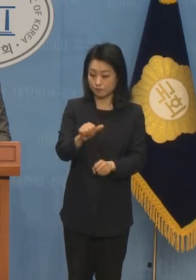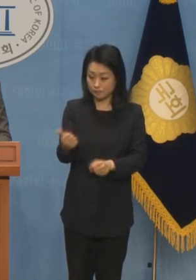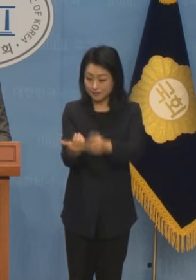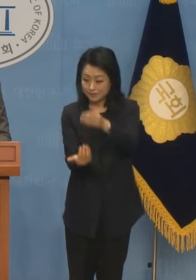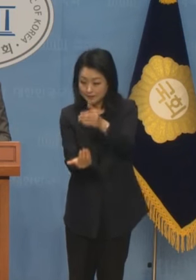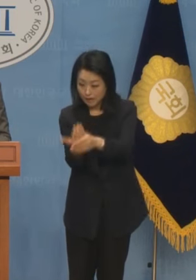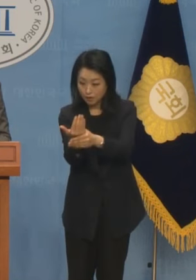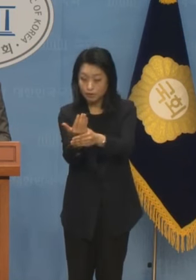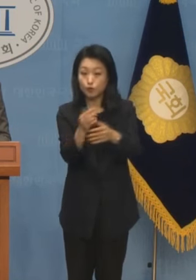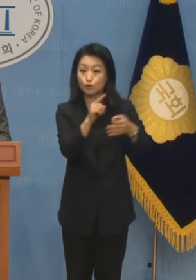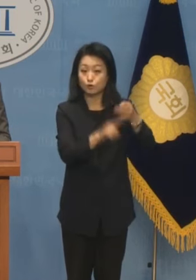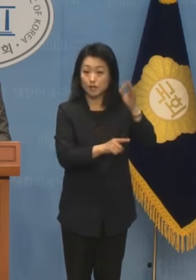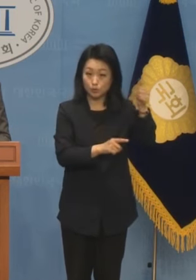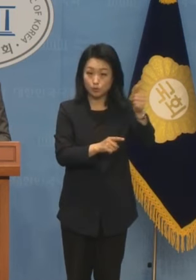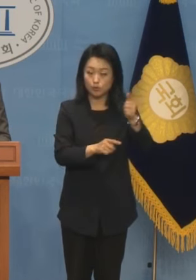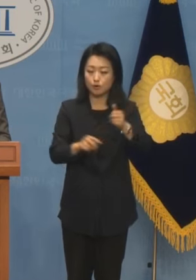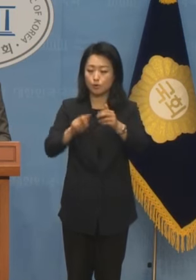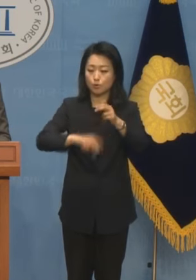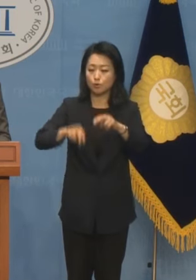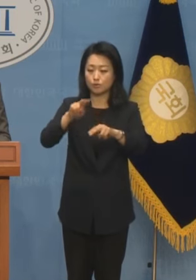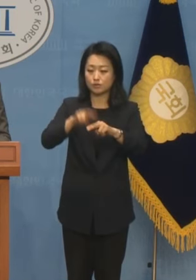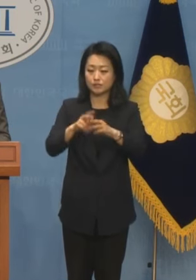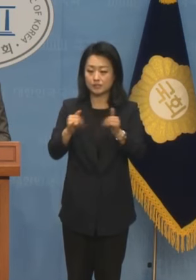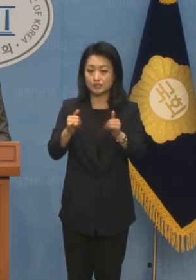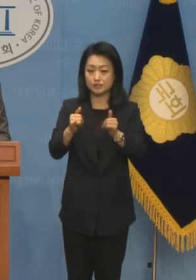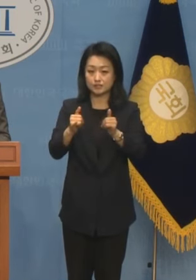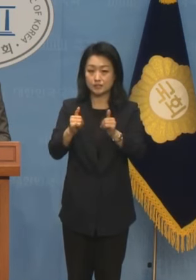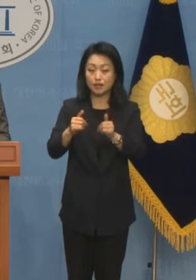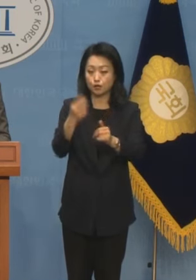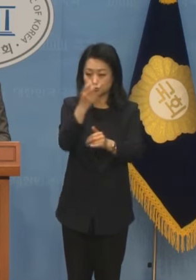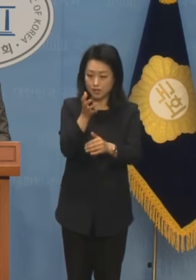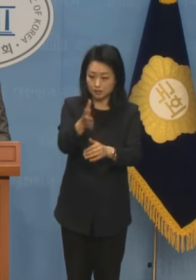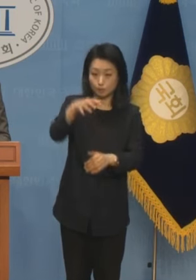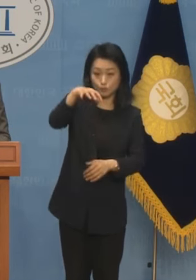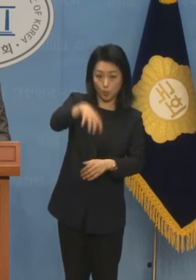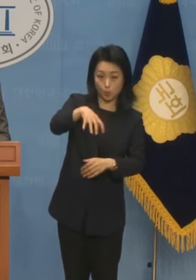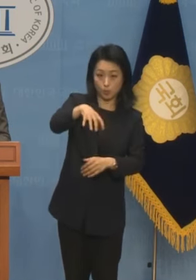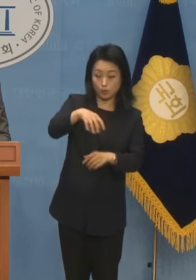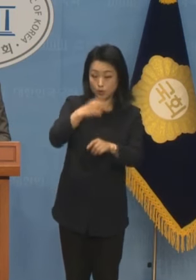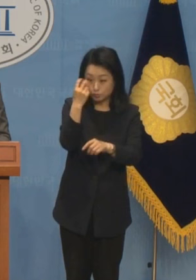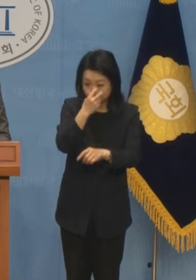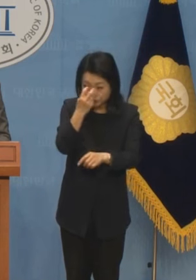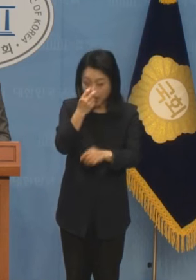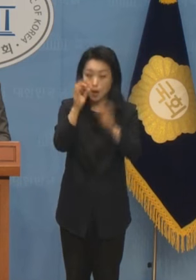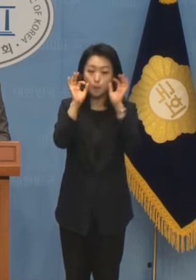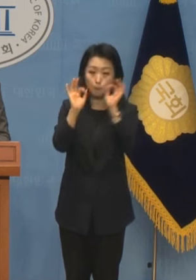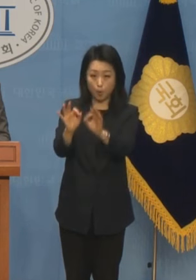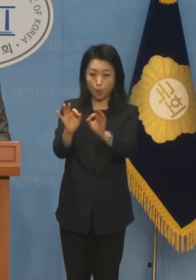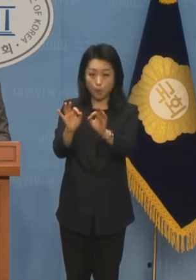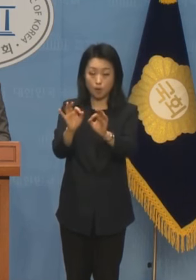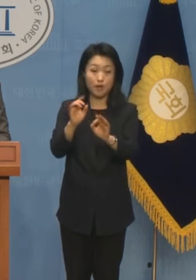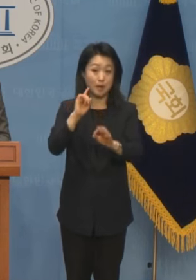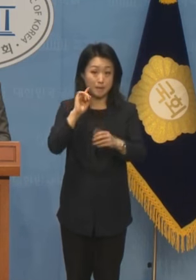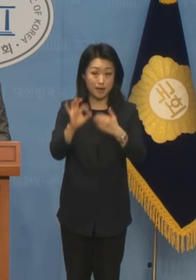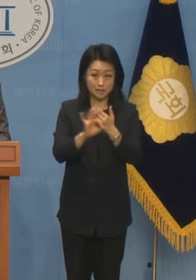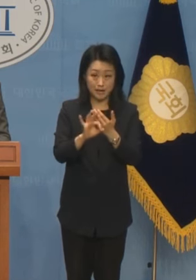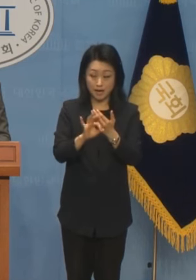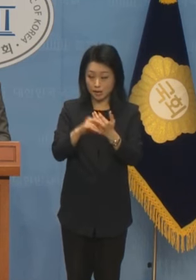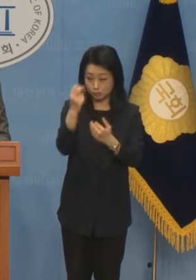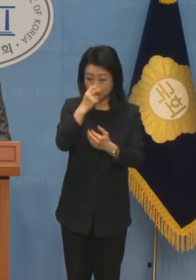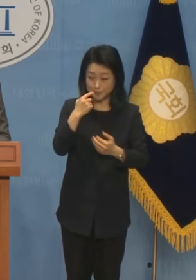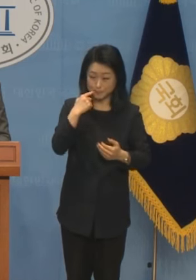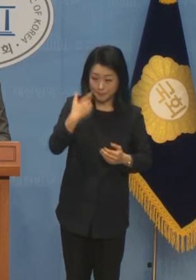공수처 수사 결과를 보고 국민적 의혹이 풀리지 않으면 제가 먼저 특검을 하자고